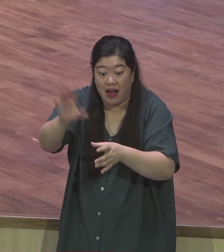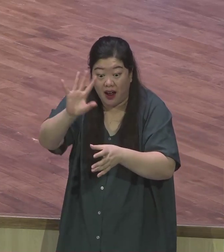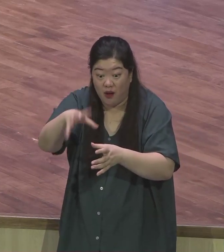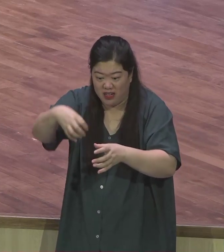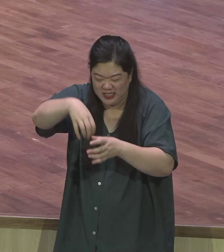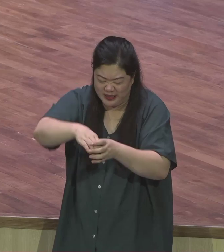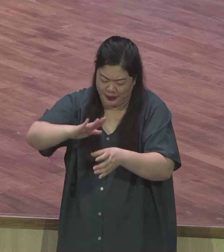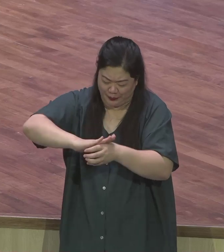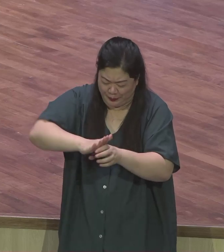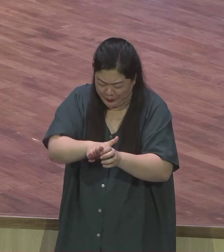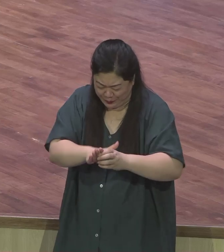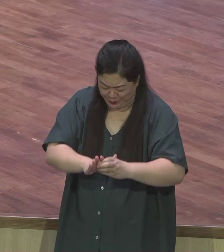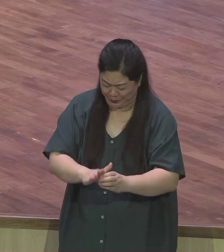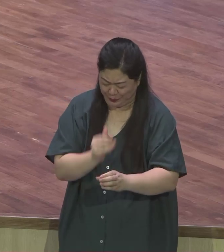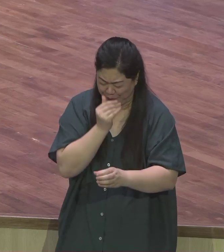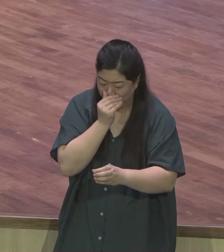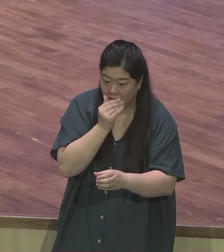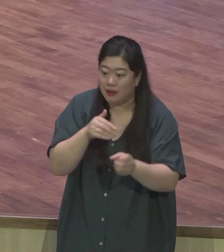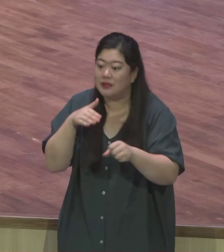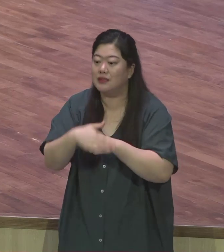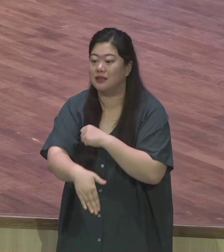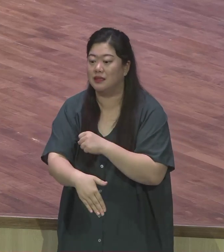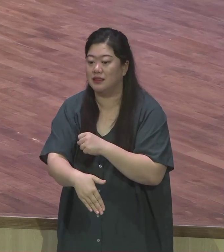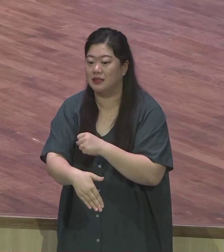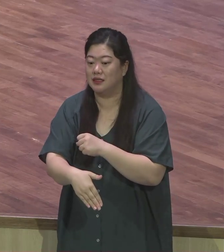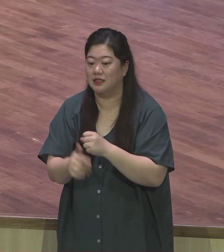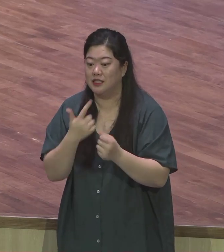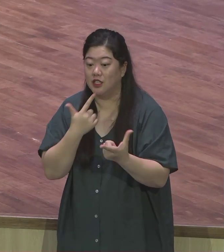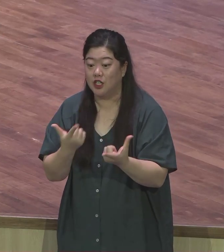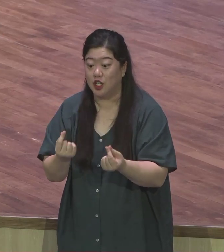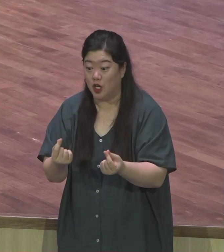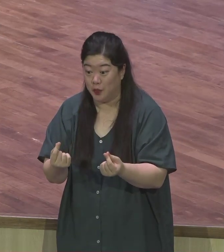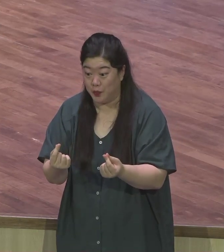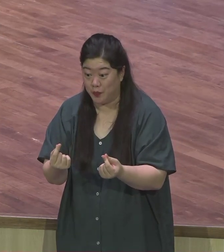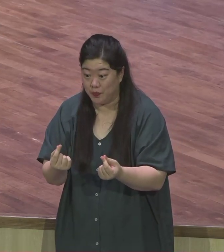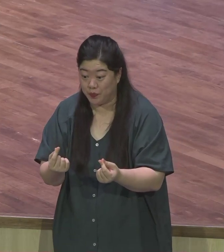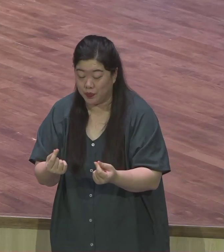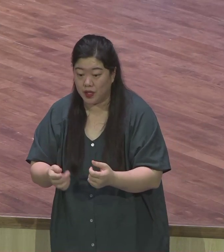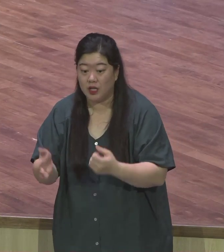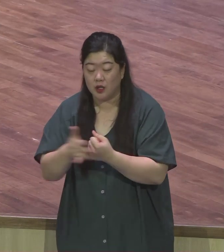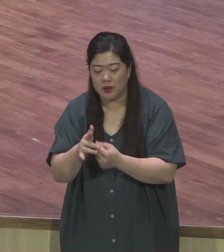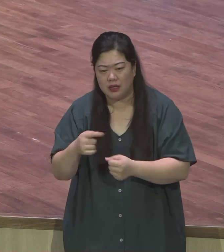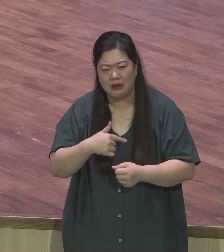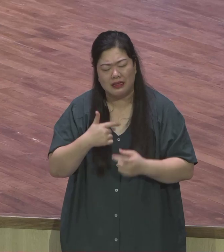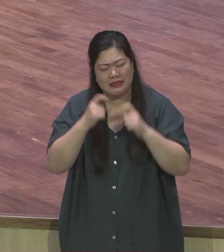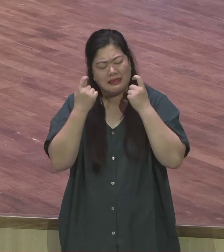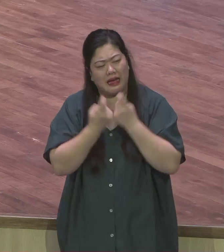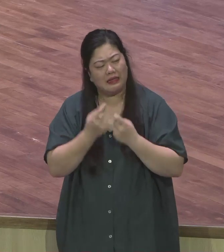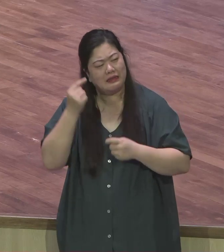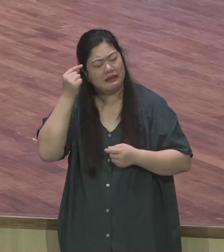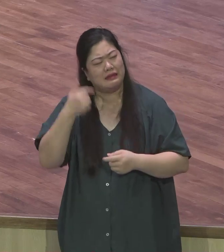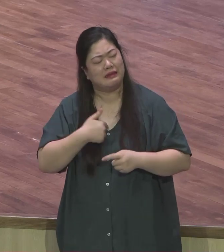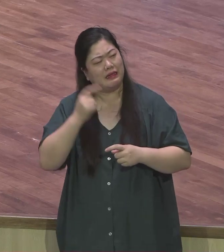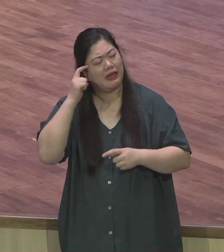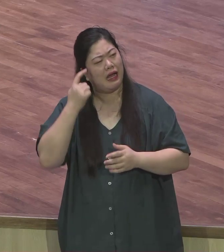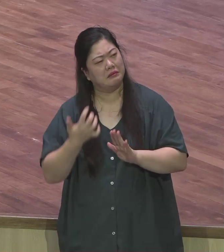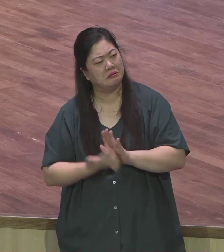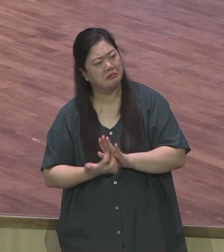하나님의 은혜의 계산법인 줄 믿습니다 여러분께서 예틀 계산법에서 벗어나서 이제 영원의 응답을 약속해